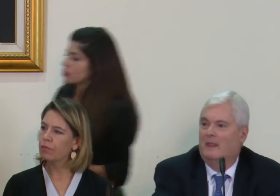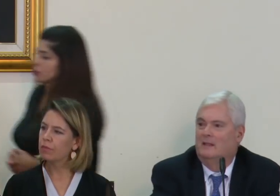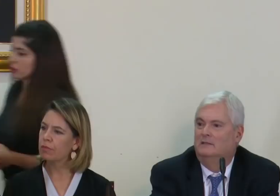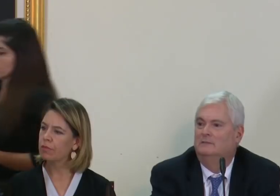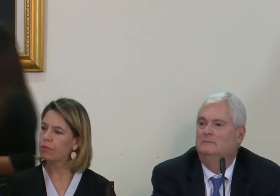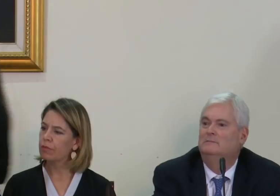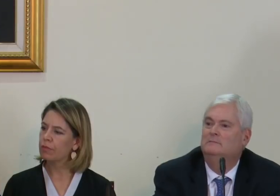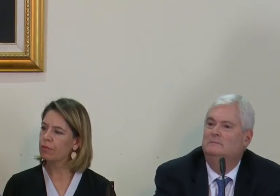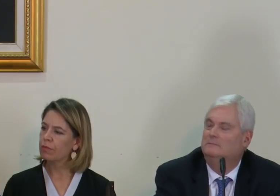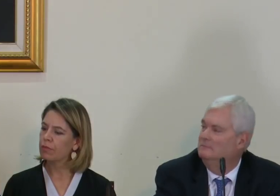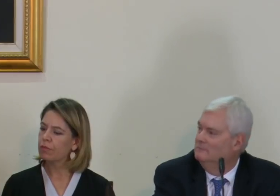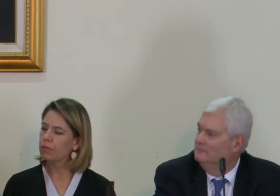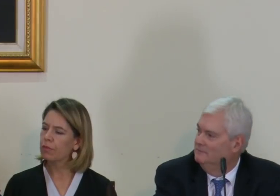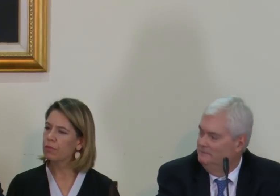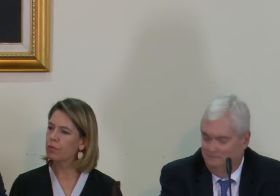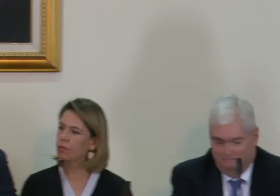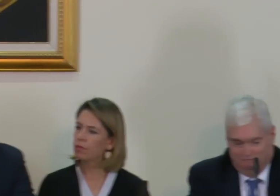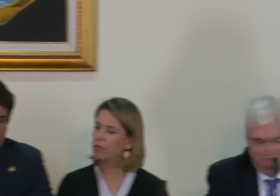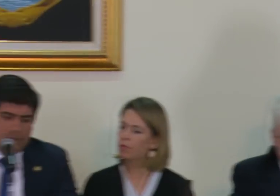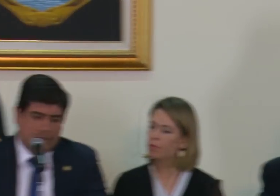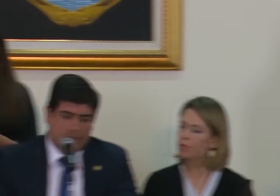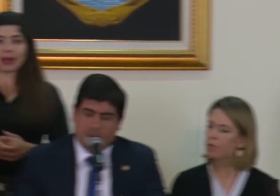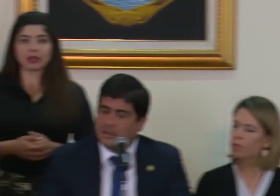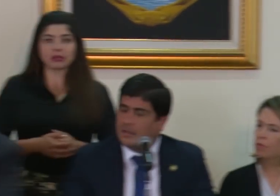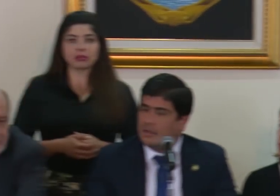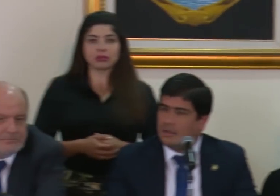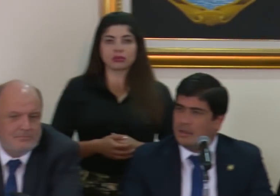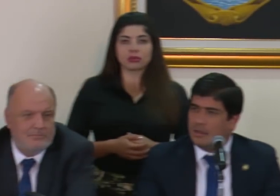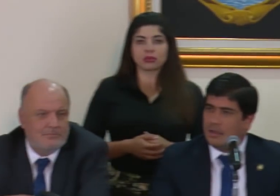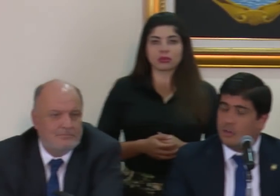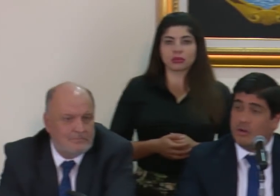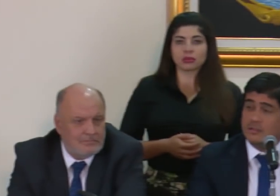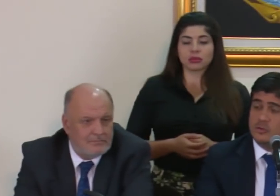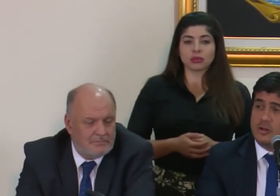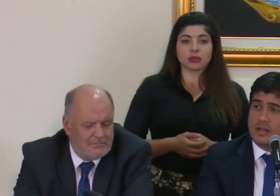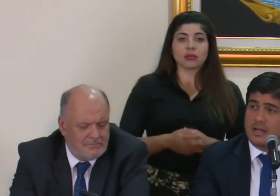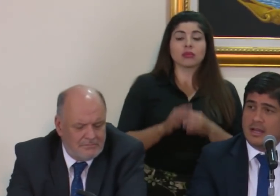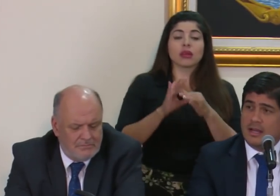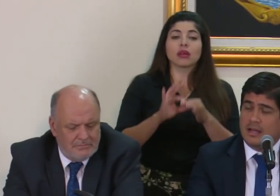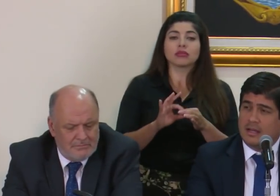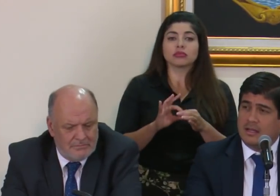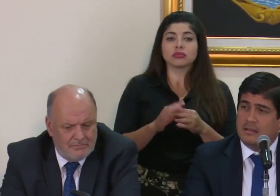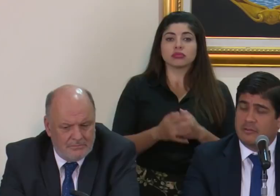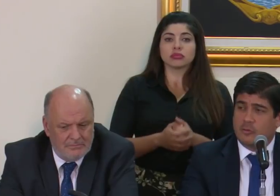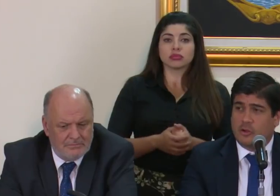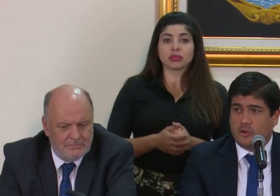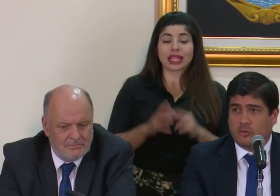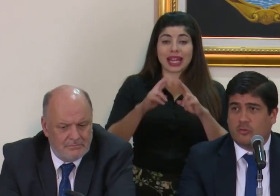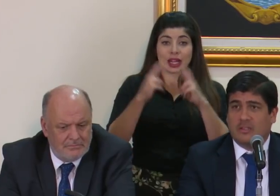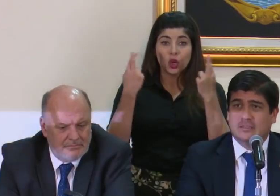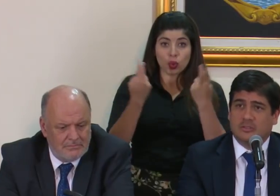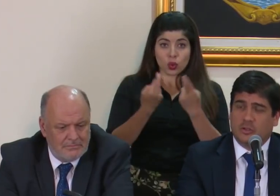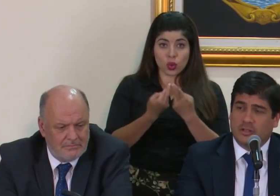Y en esa materia, en cuanto a la reunión o la sesión